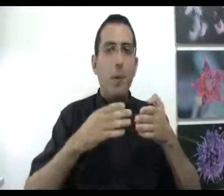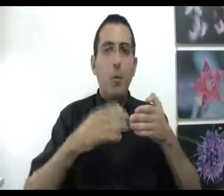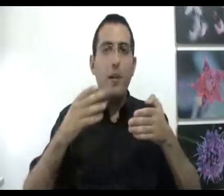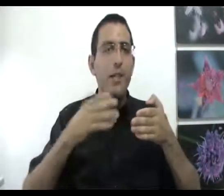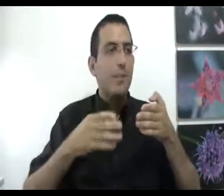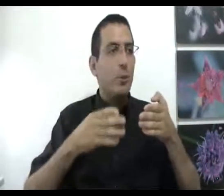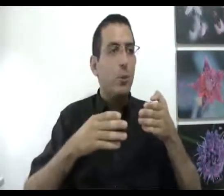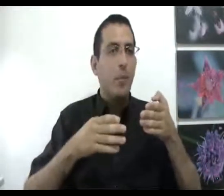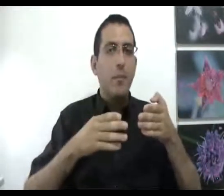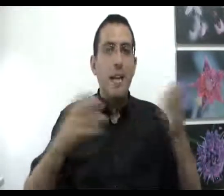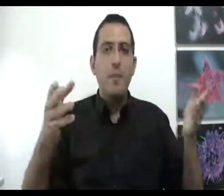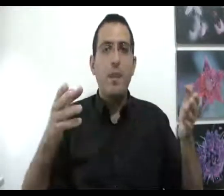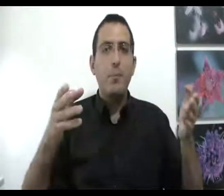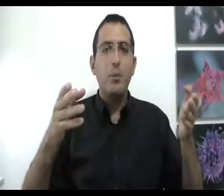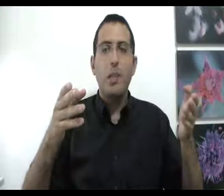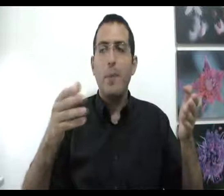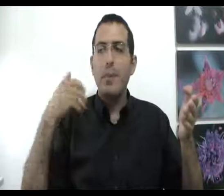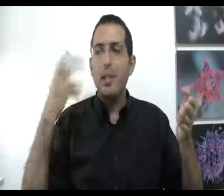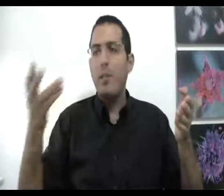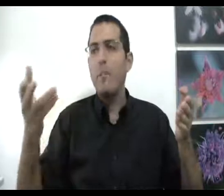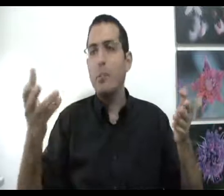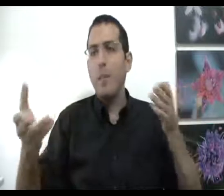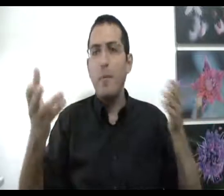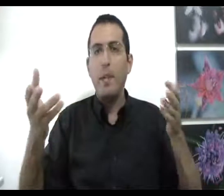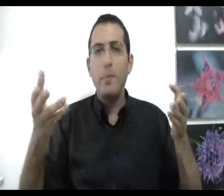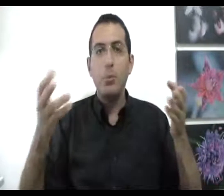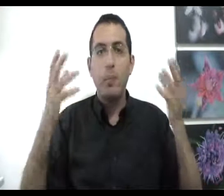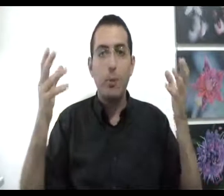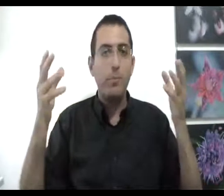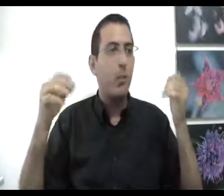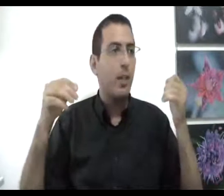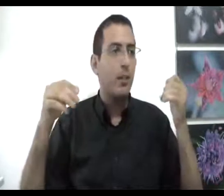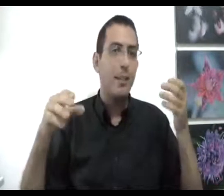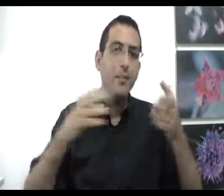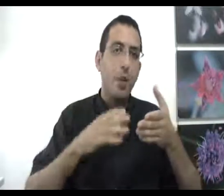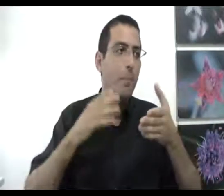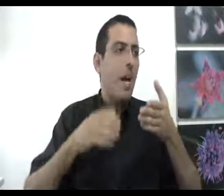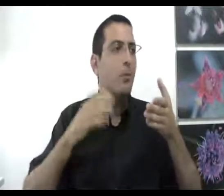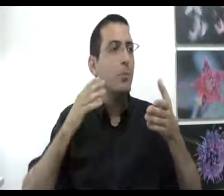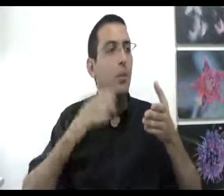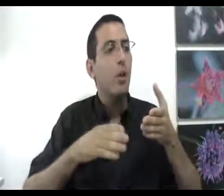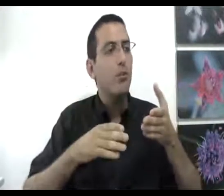מפחד עכשיו מג'וקים למה הוא מפחד מג'וקים אם אתה לא מפחד מג'וקים למה הוא מפחד מג'וקים בעוצמה כל כך גדולה תבדוק מה המשמעויות